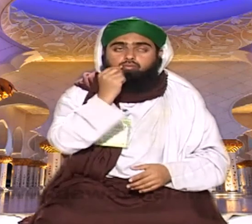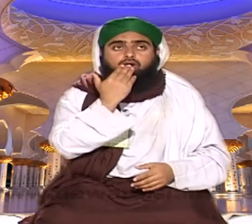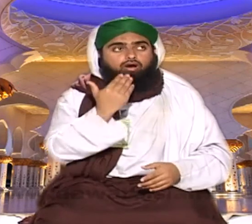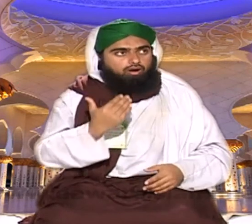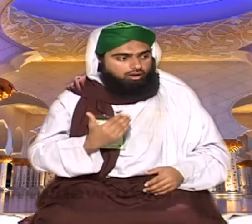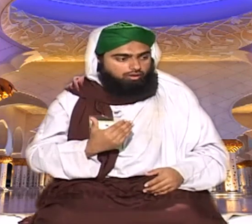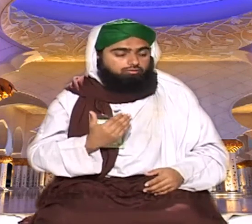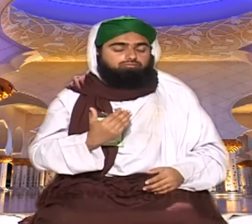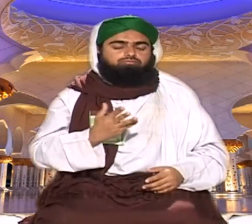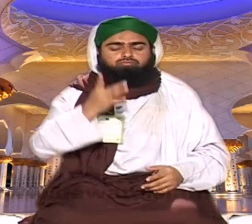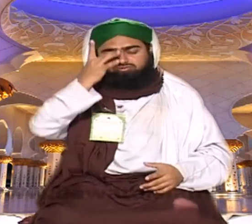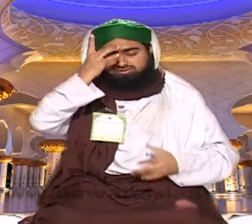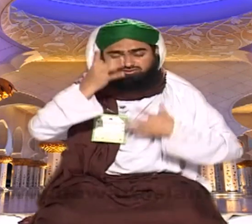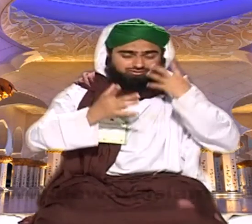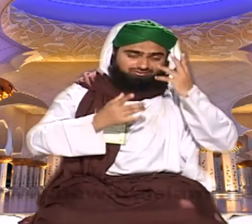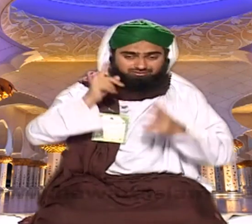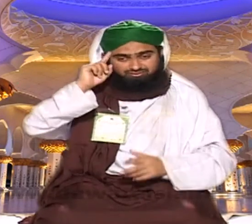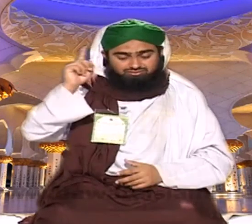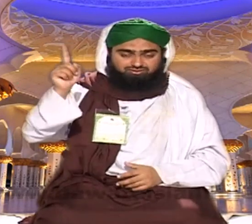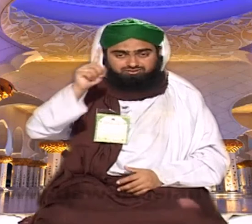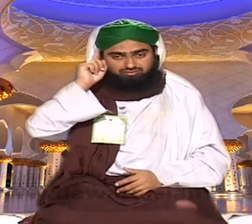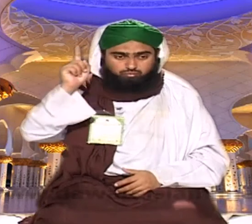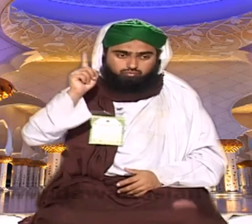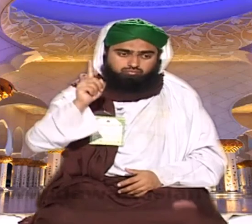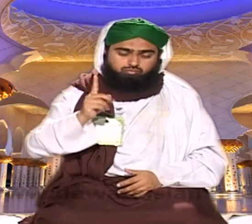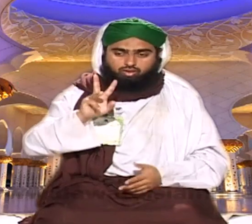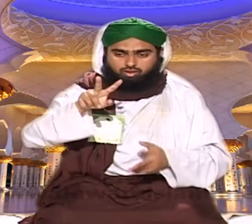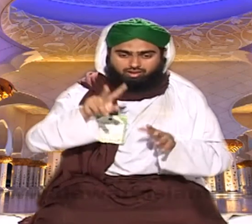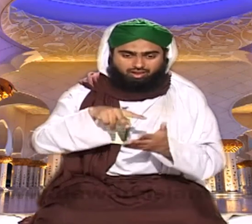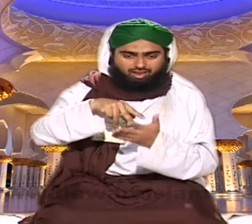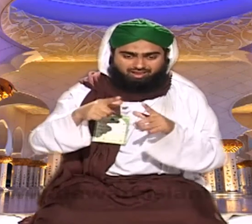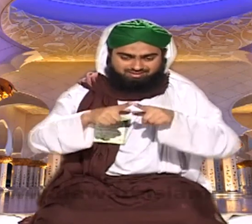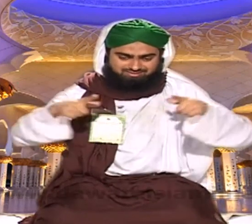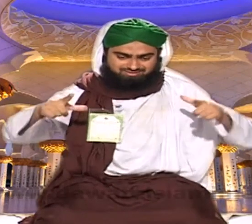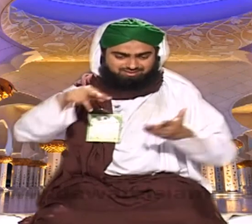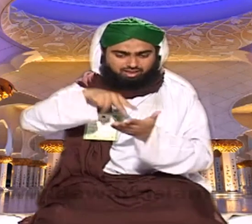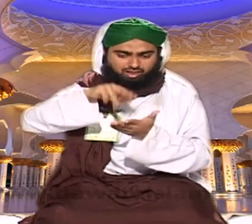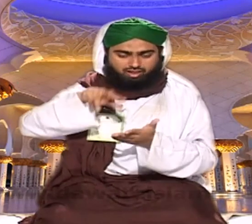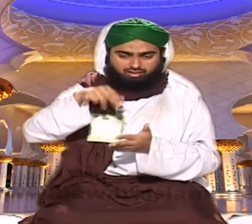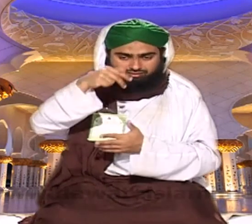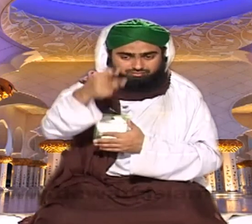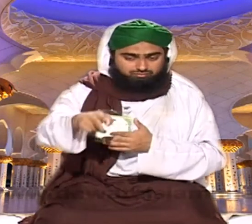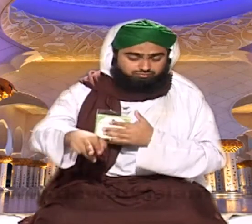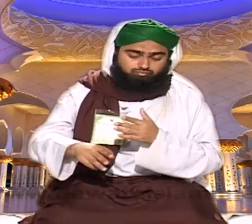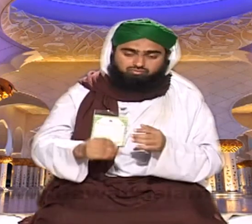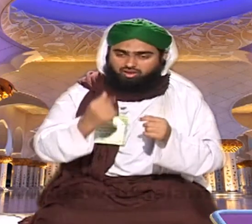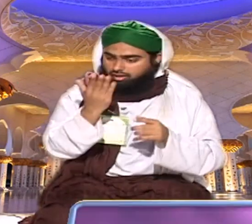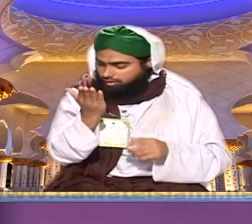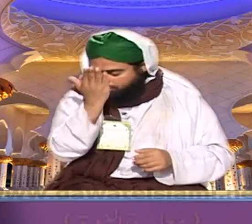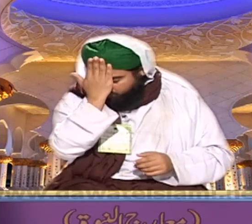دم زوکا گیا وجدانی کیفیت میں وہ اپنے تخت سے اترا اور سجدہ شکر اس نے ادا کیا پھر